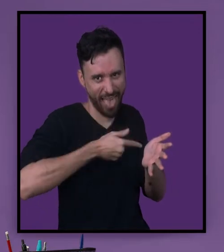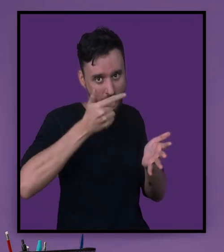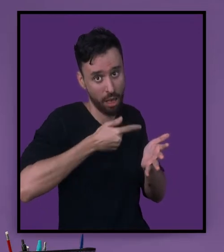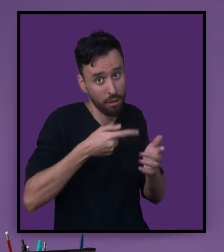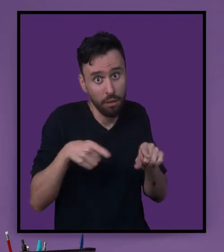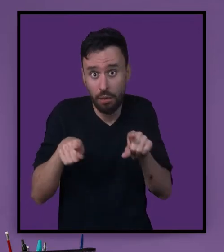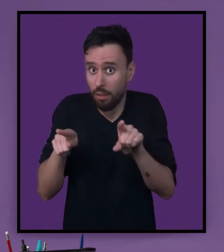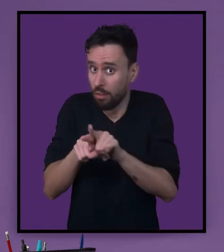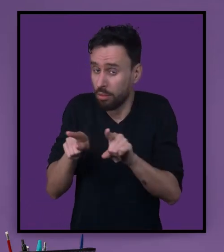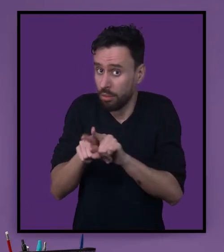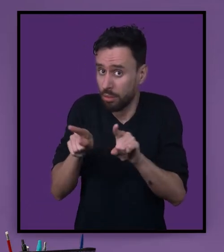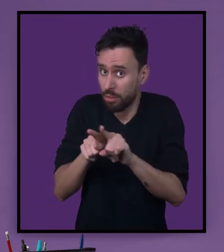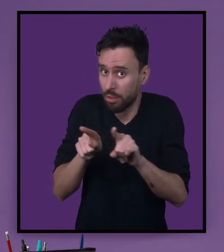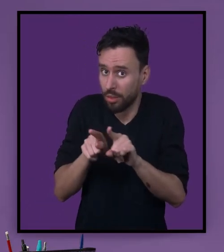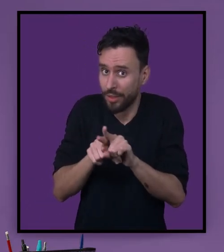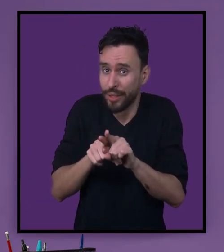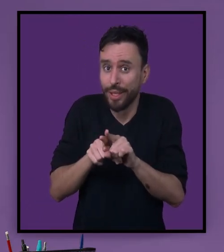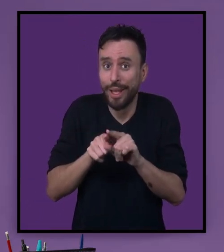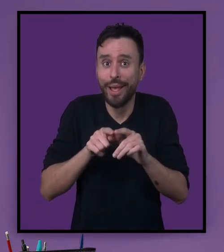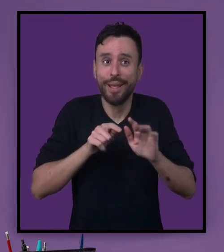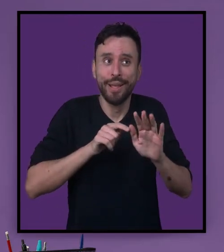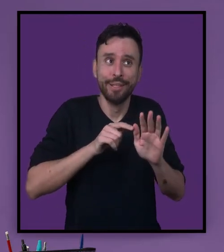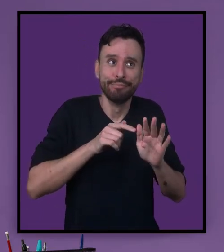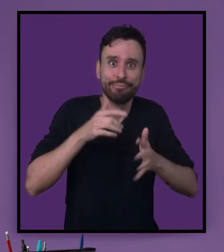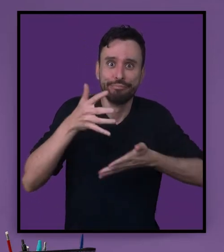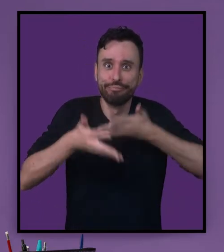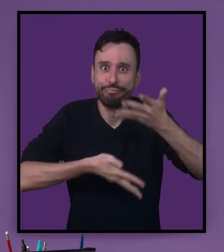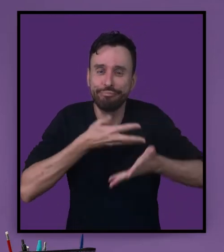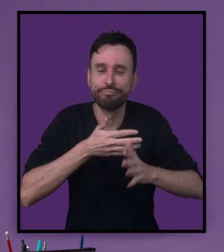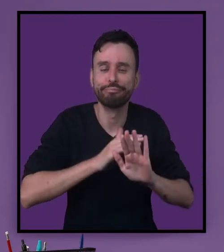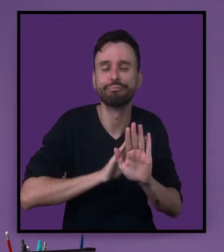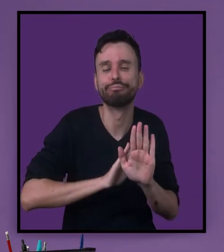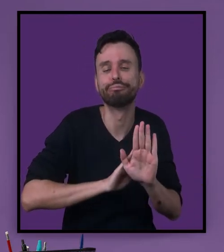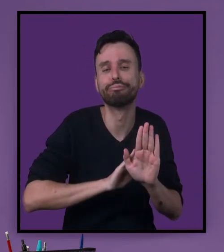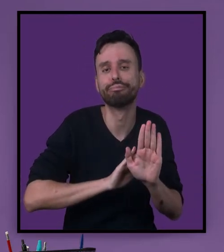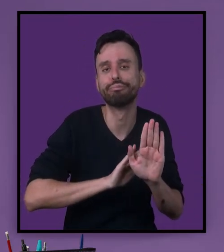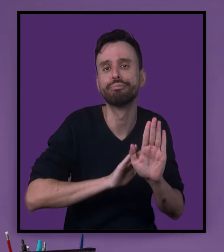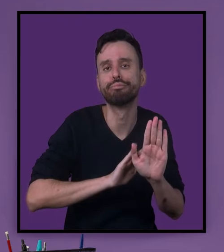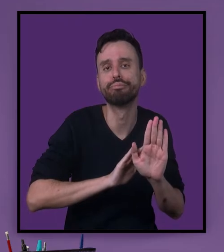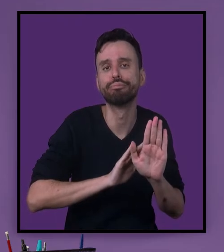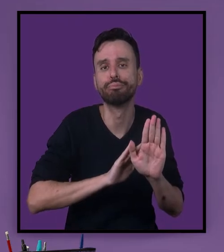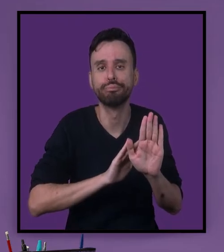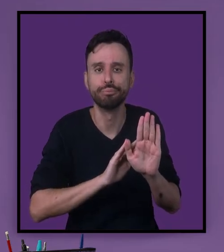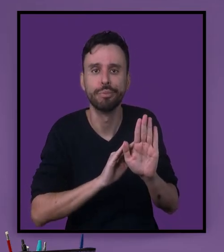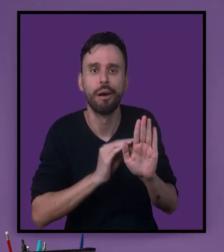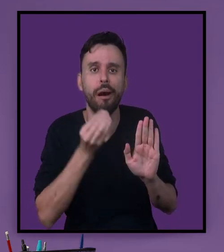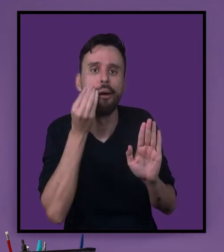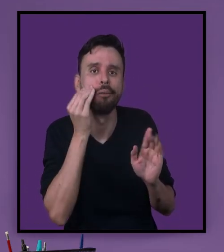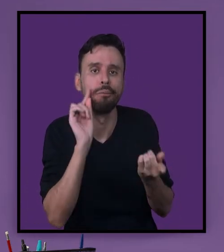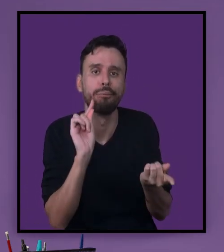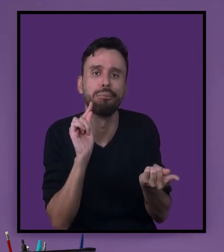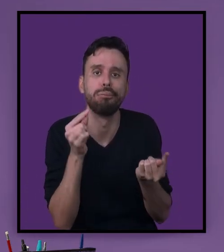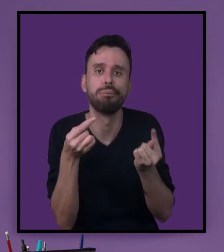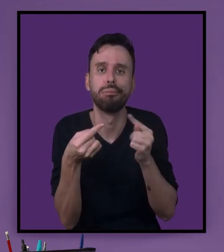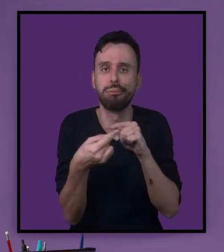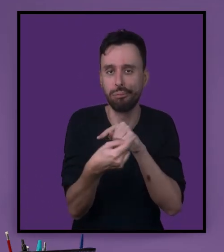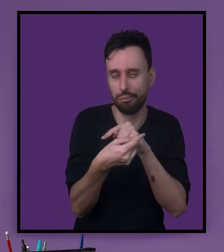também pode ser de uma sátira, assim como também não quer deixar tão claro e fica também uma sensação de